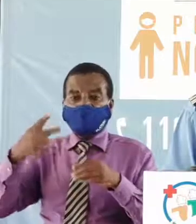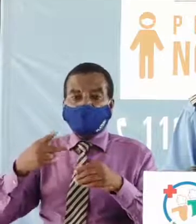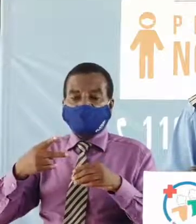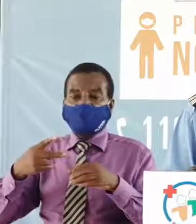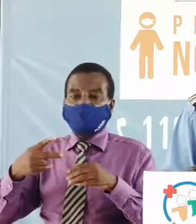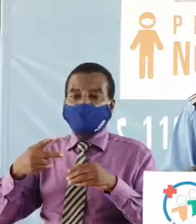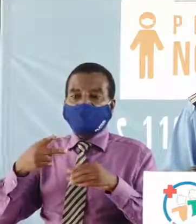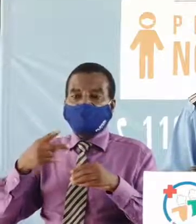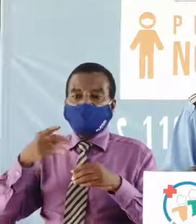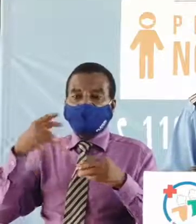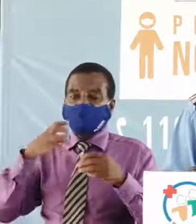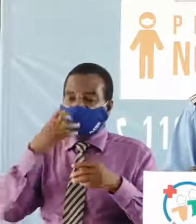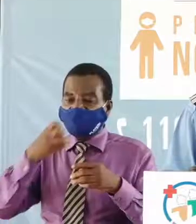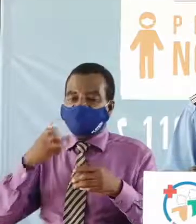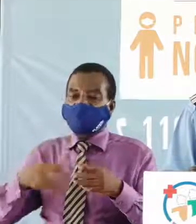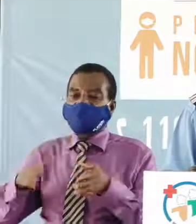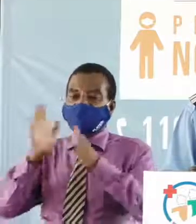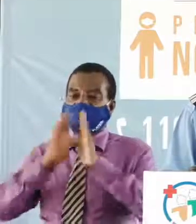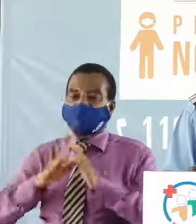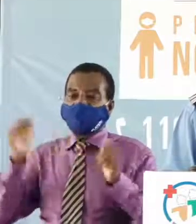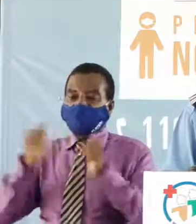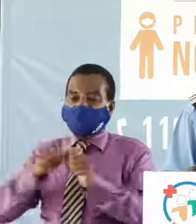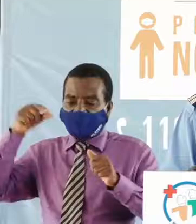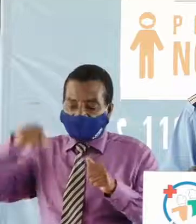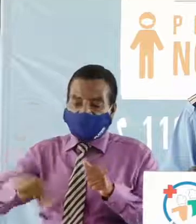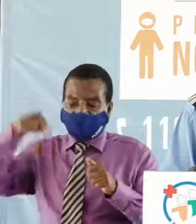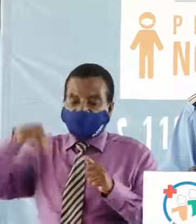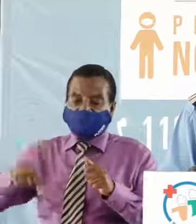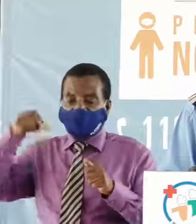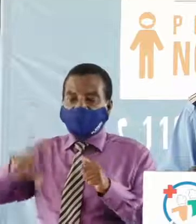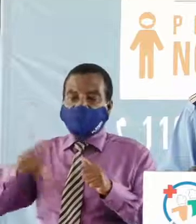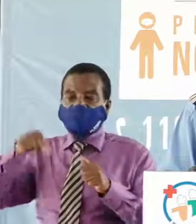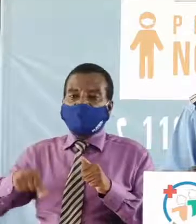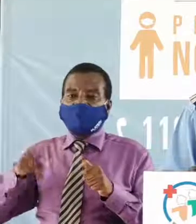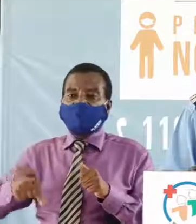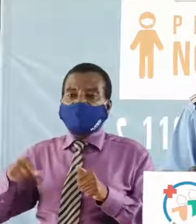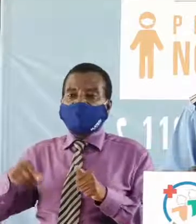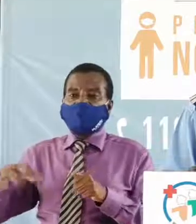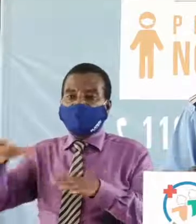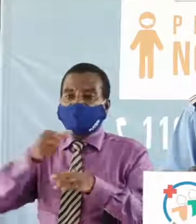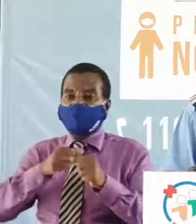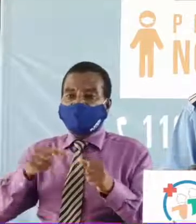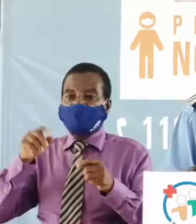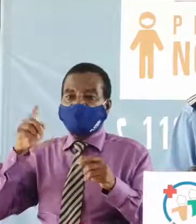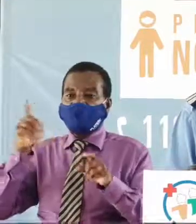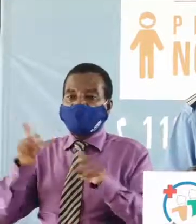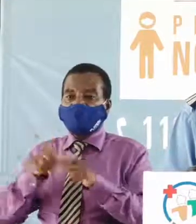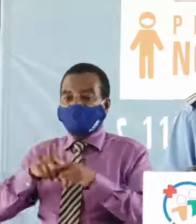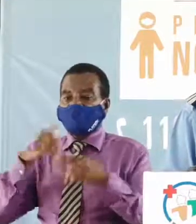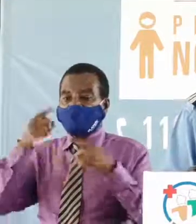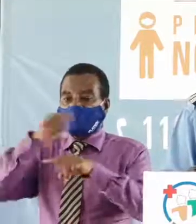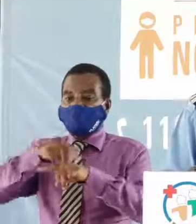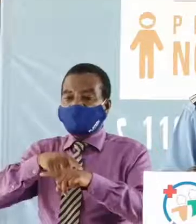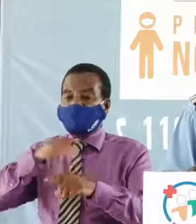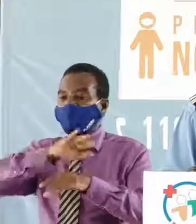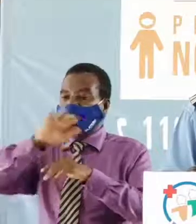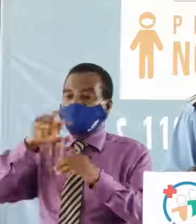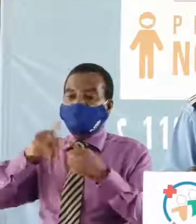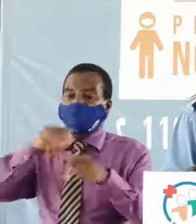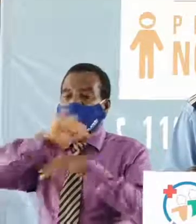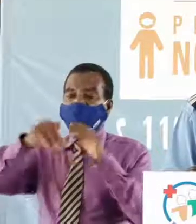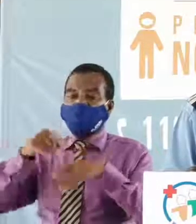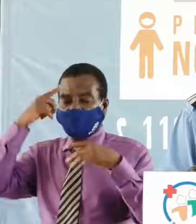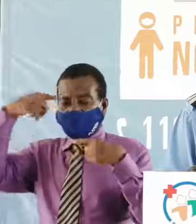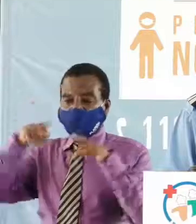atypique, demandons avec l'insistance requise en pareille circonstance à tous nos frères et